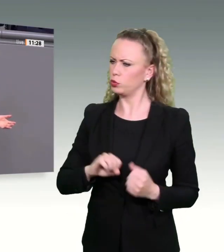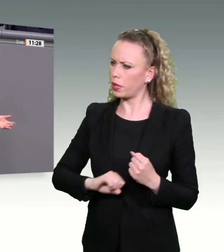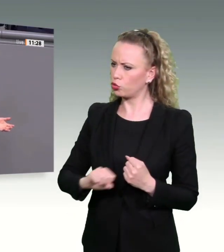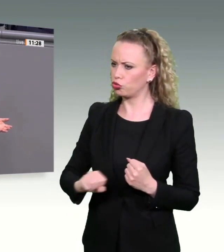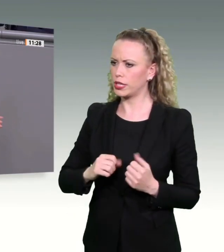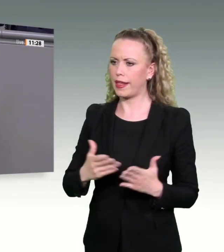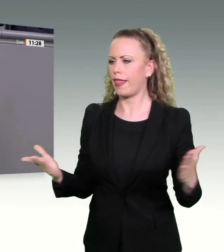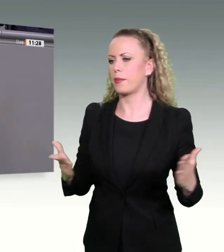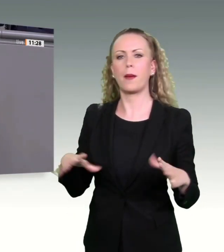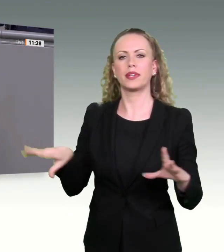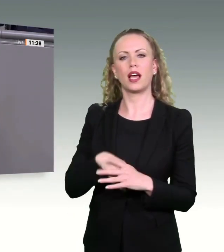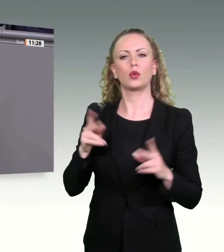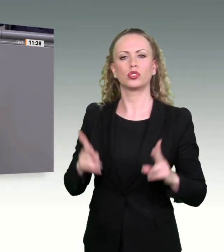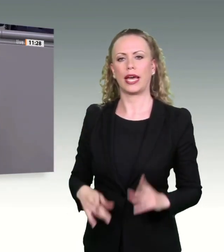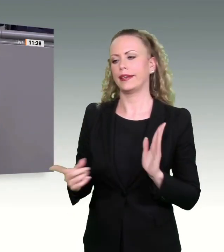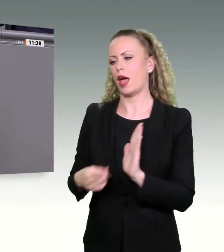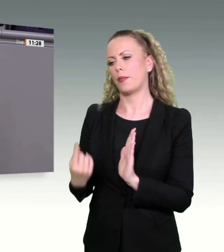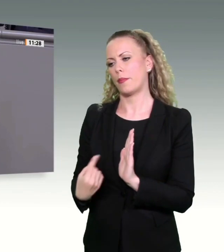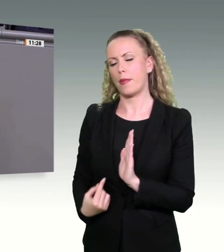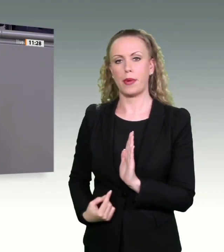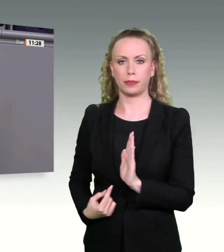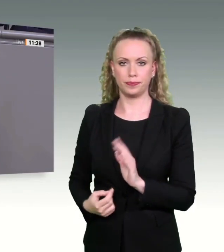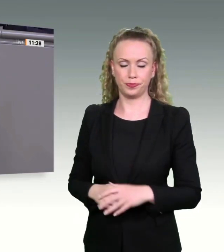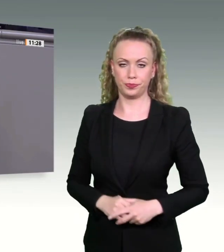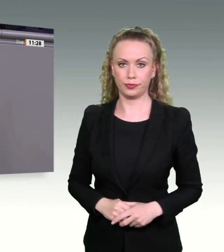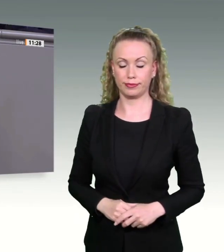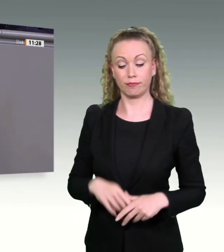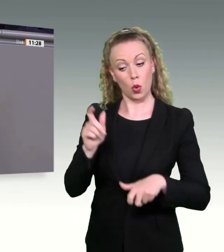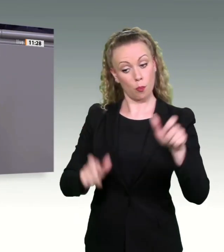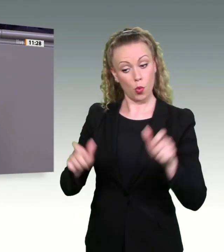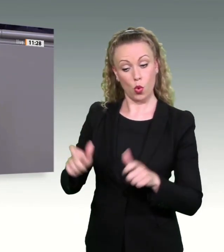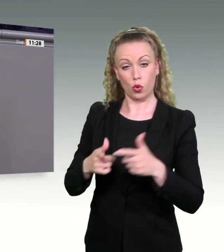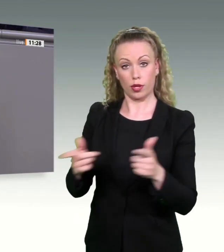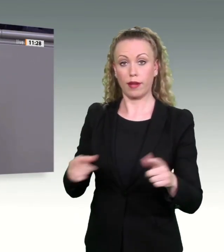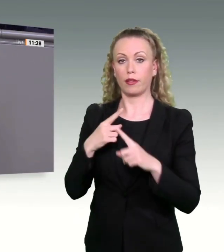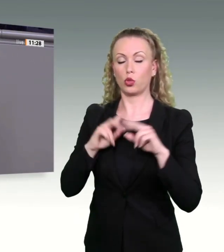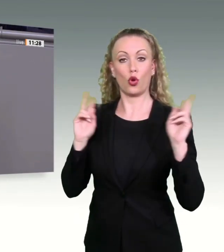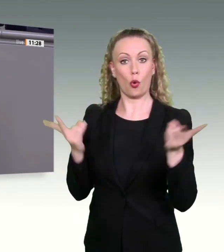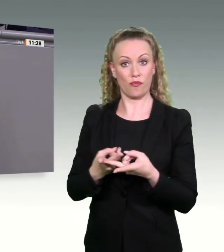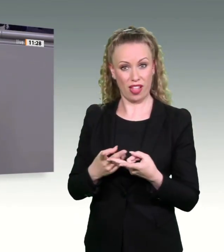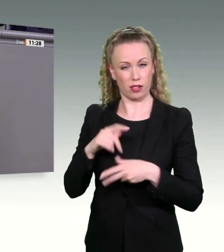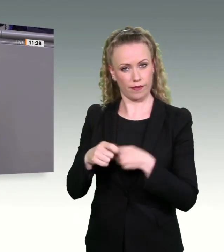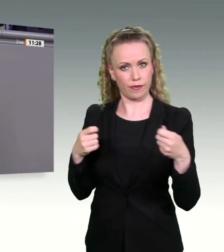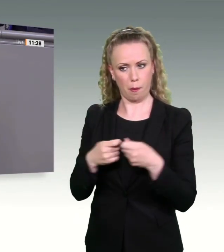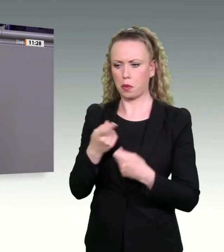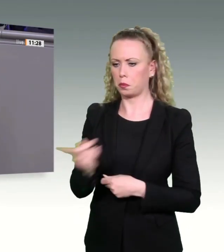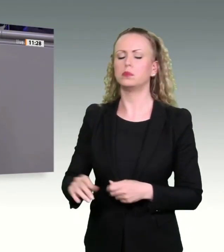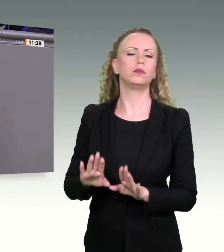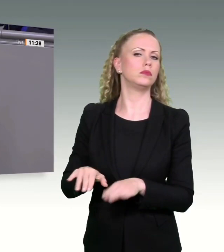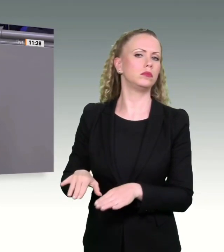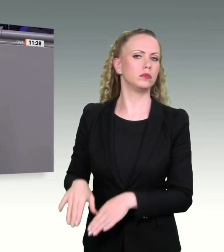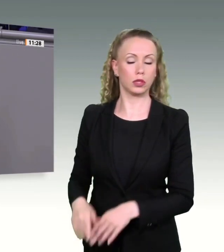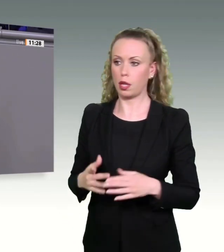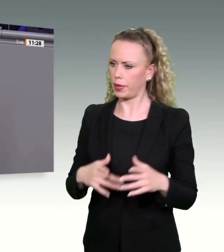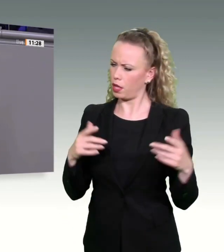Beteiligungsrechten. Bürgerinnen und Umweltverbände werden weiterhin als Planungsbremserinnen abgewertet. Neu ist, dass die